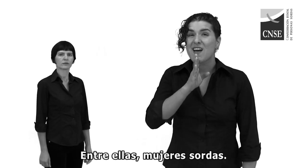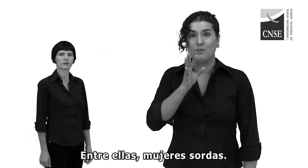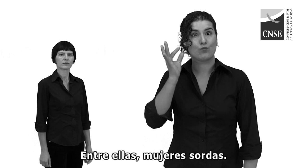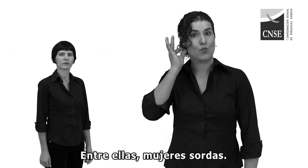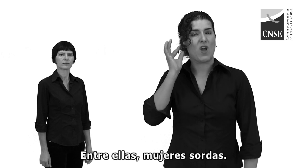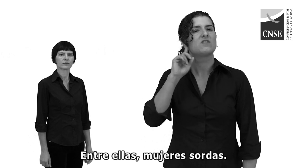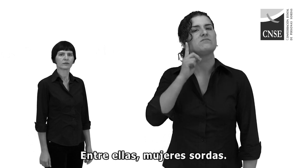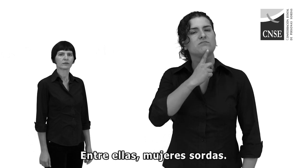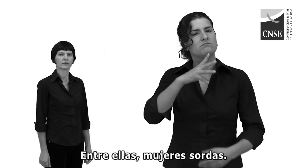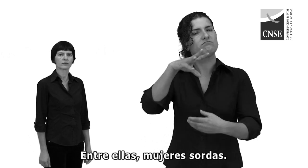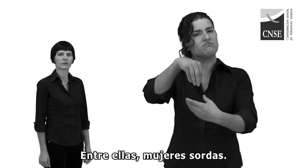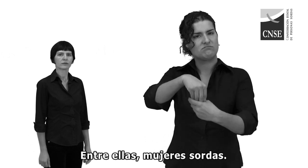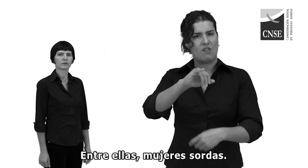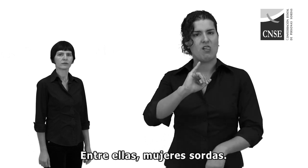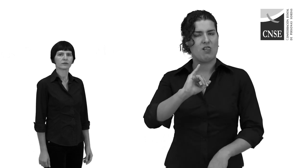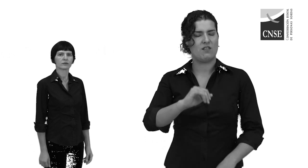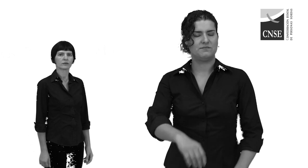Entre ellas, mujeres sordas.